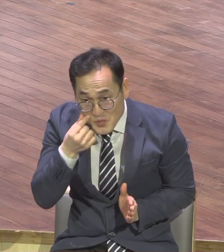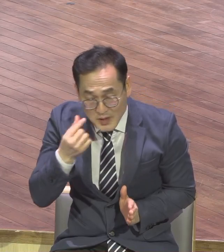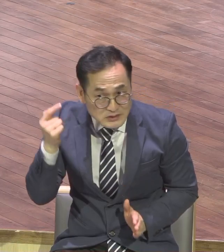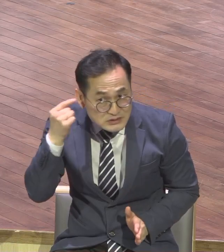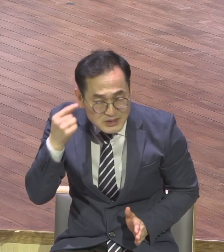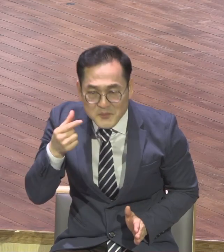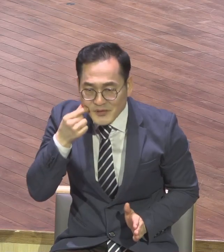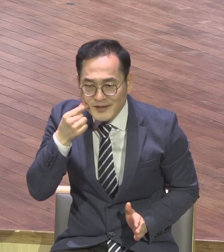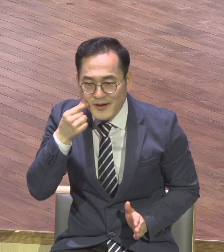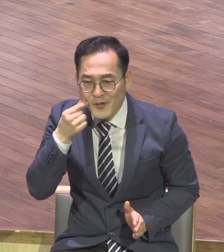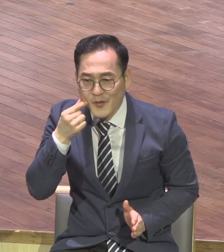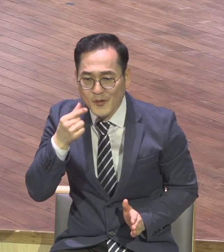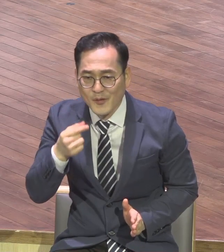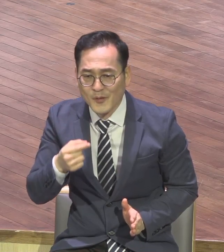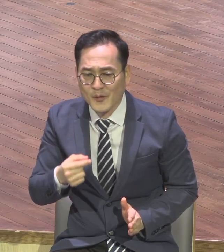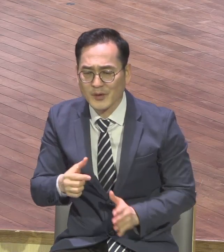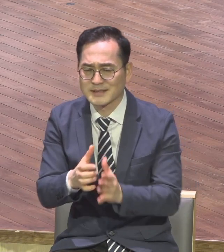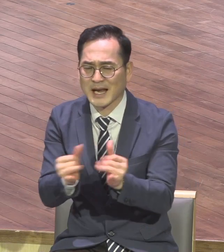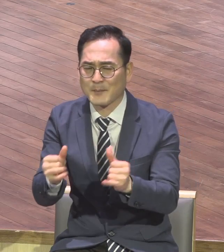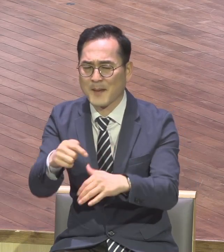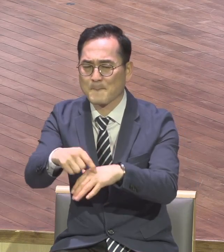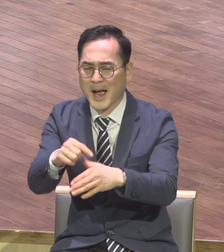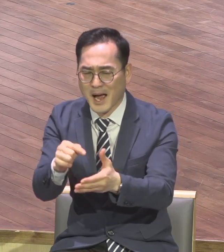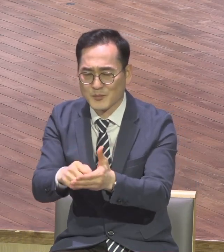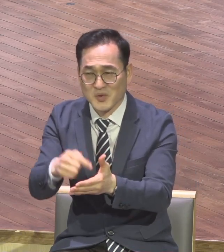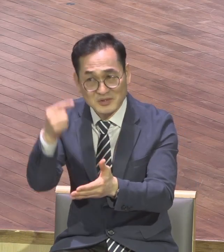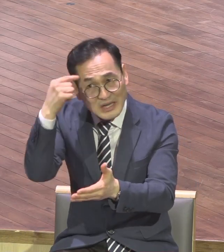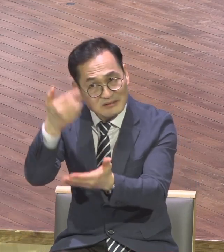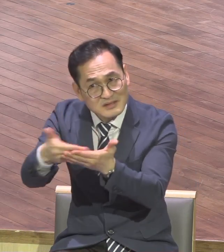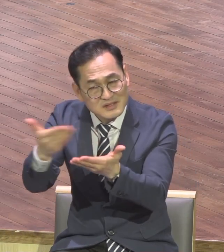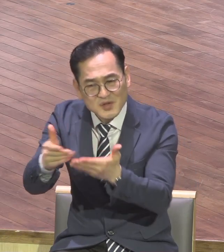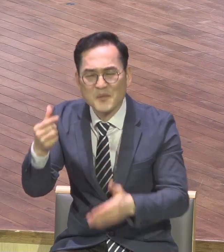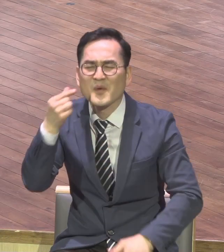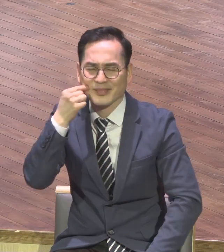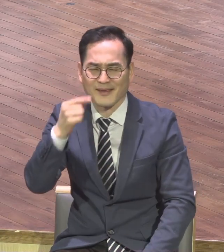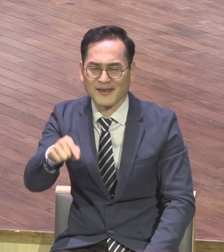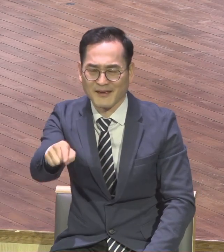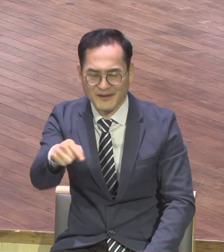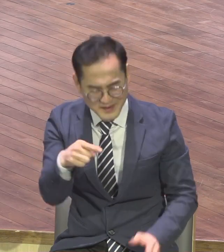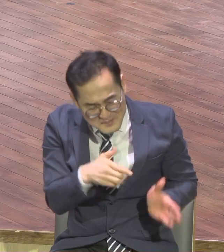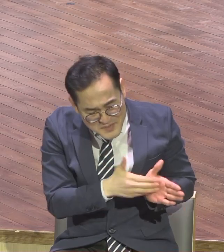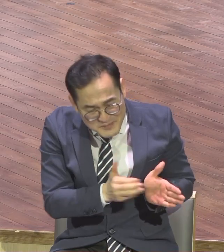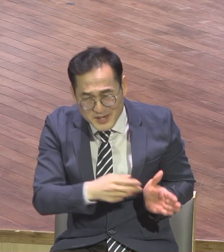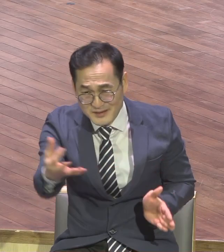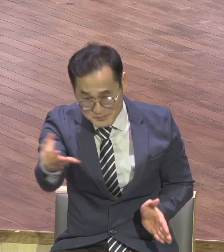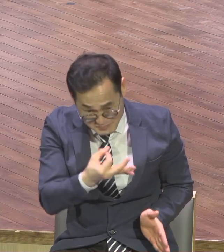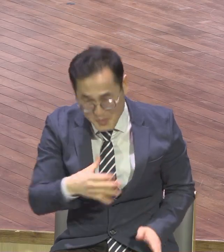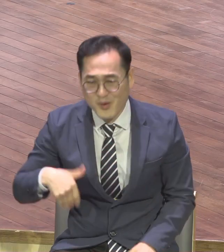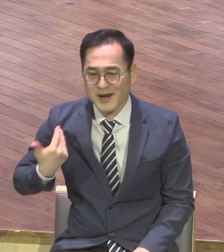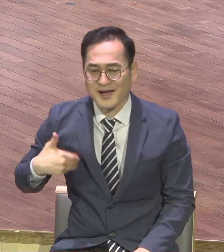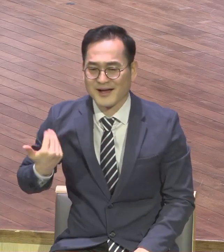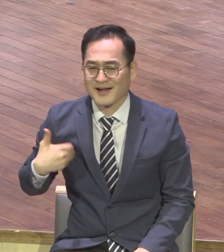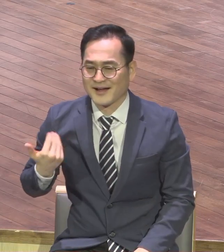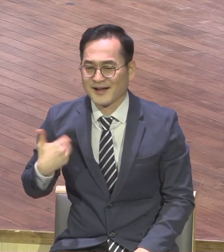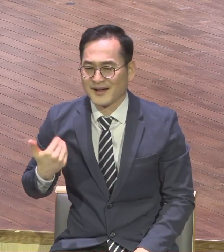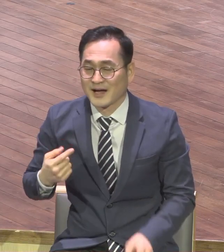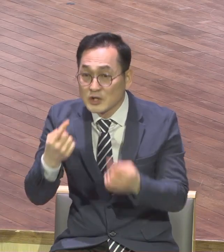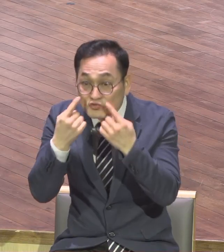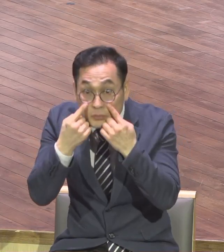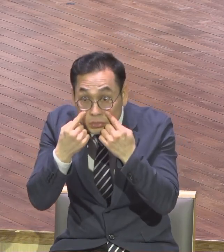못하고 사람의 마음으로 생각하지 못하였다 함과 같으니라 눈으로 못 보는 것 귀로